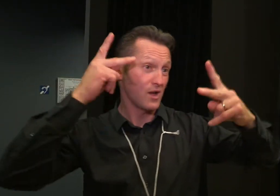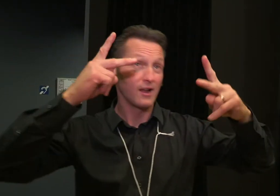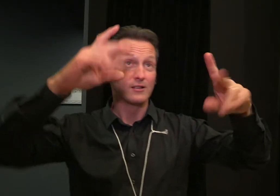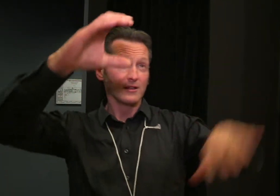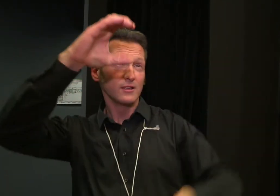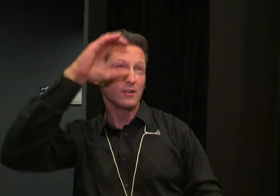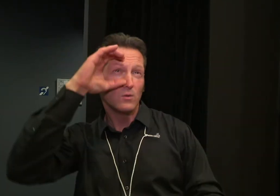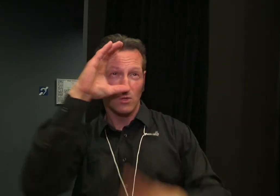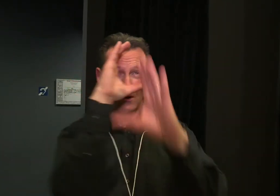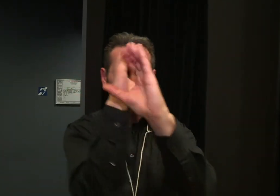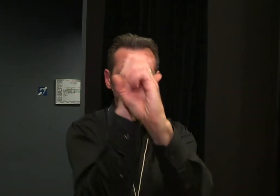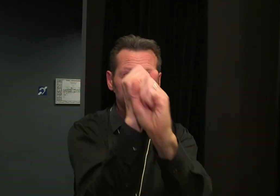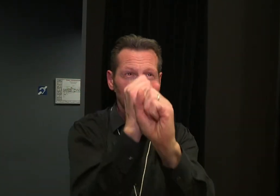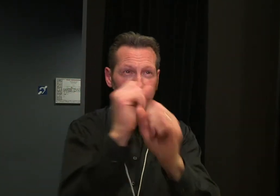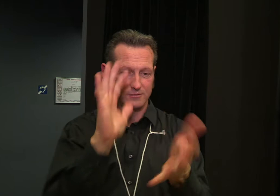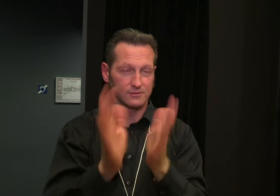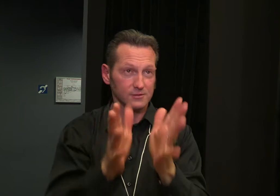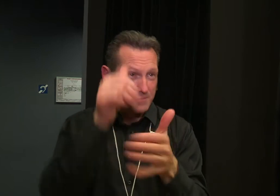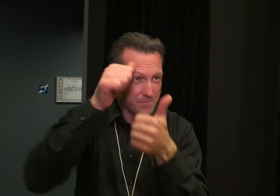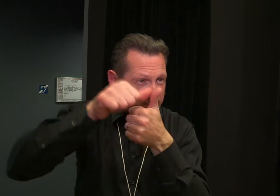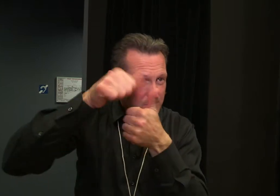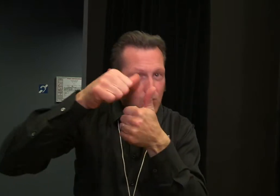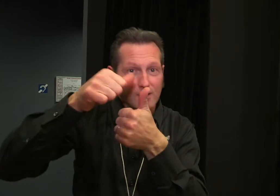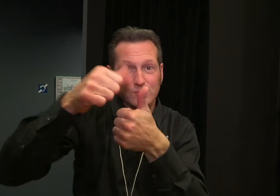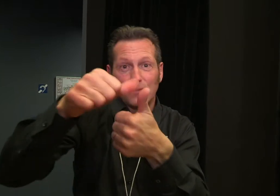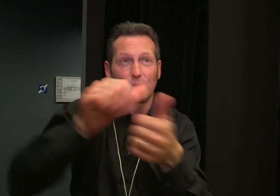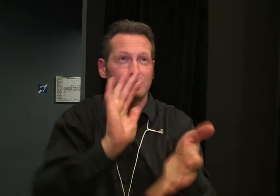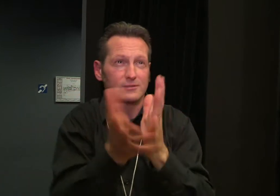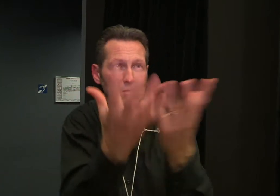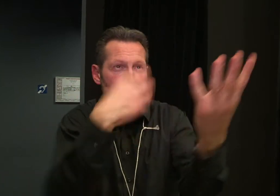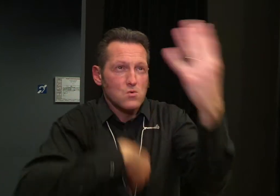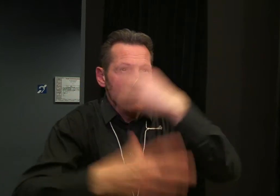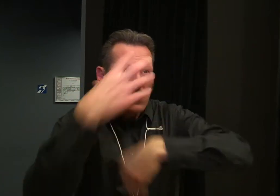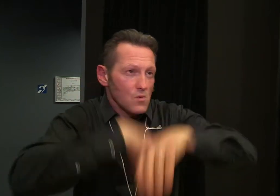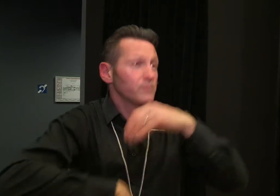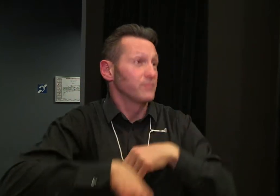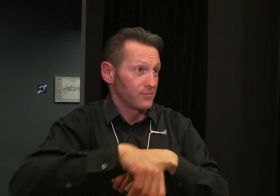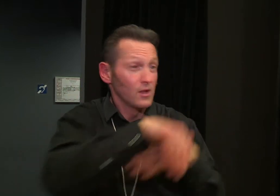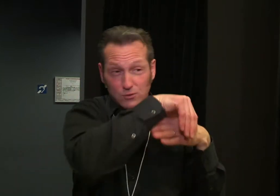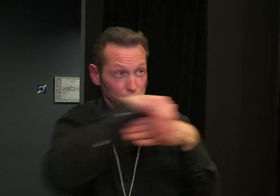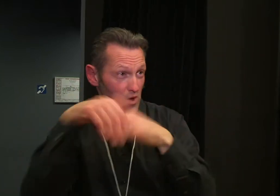La condition, c'est le silence, l'écoute visuelle et la concentration pour mémoriser et acquérir la langue des signes.